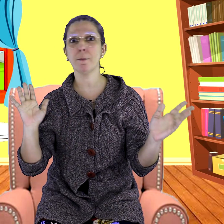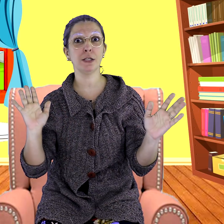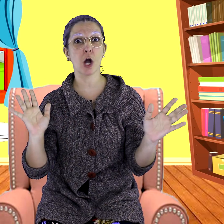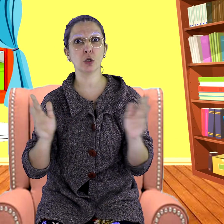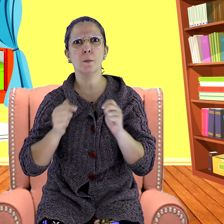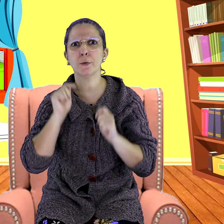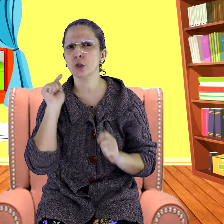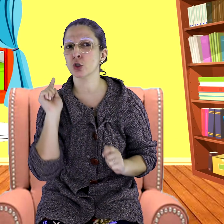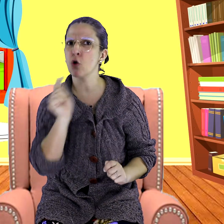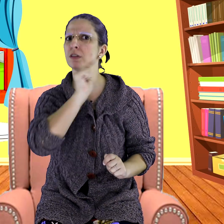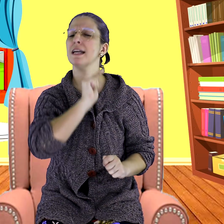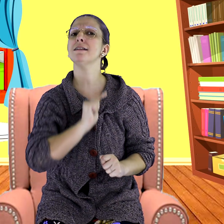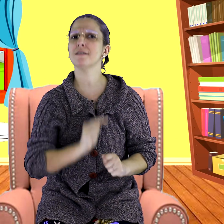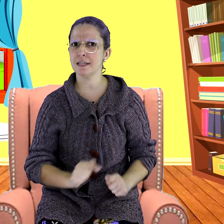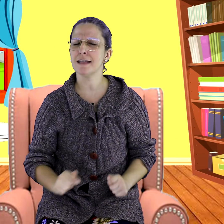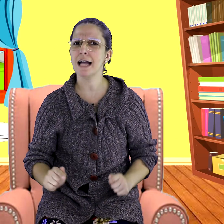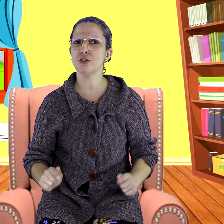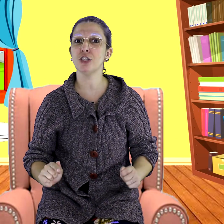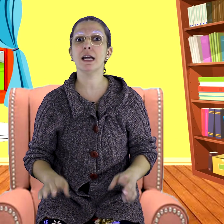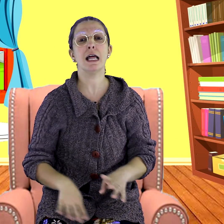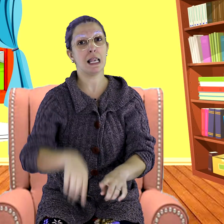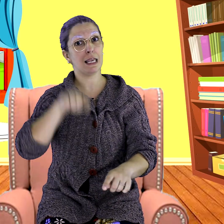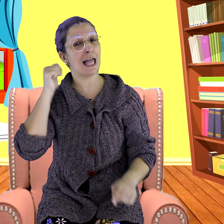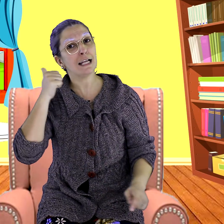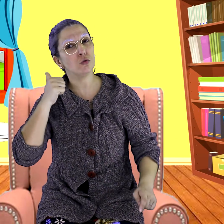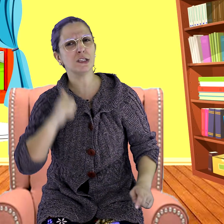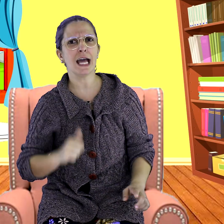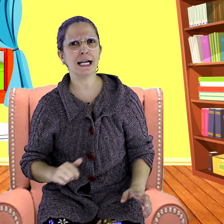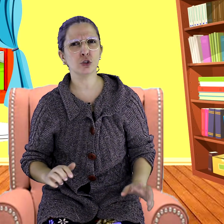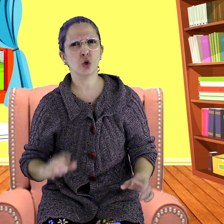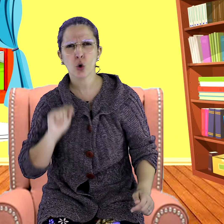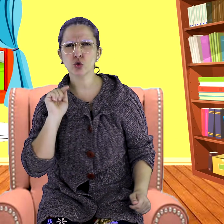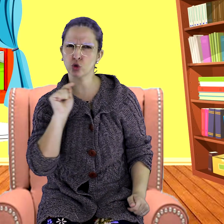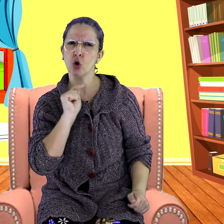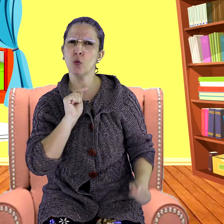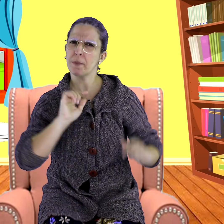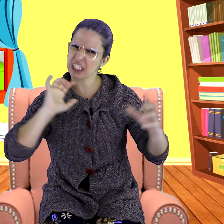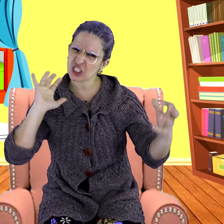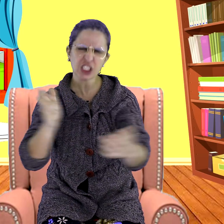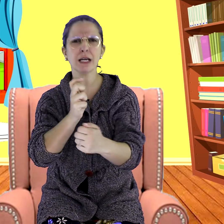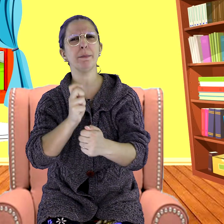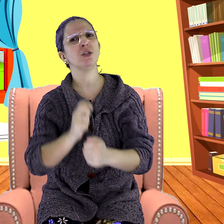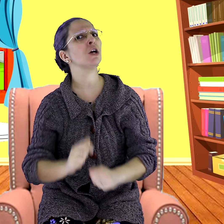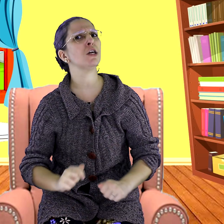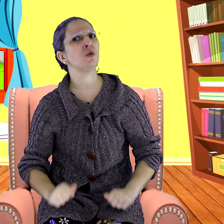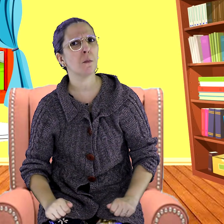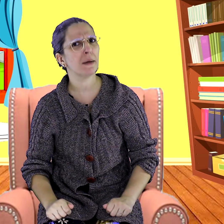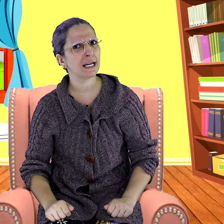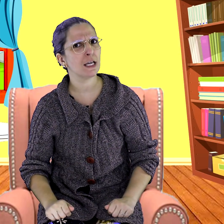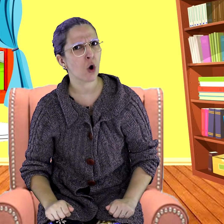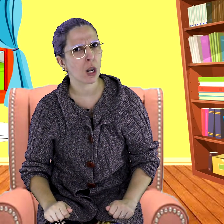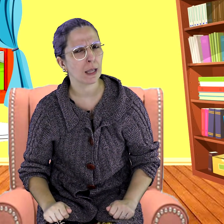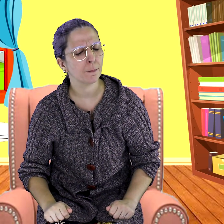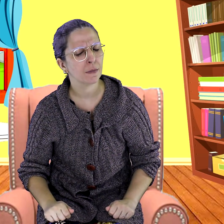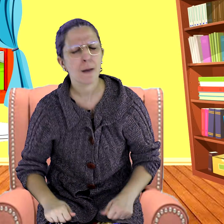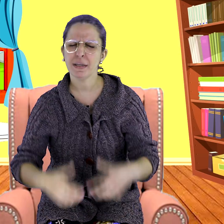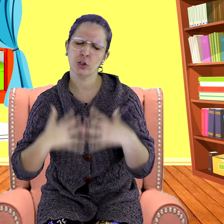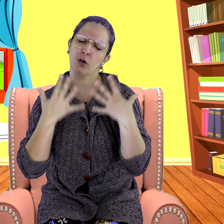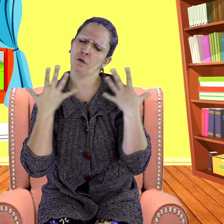Pinóquio por toda a cidade, lá no teatro o dono prendia Pinóquio em uma gaiola. Pinóquio